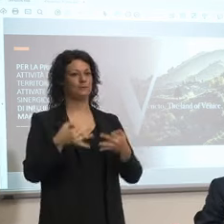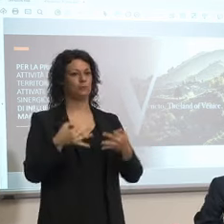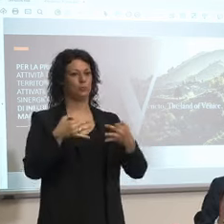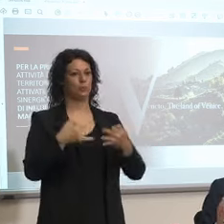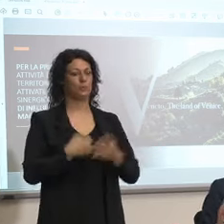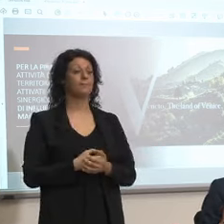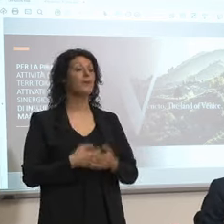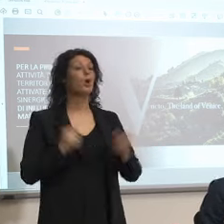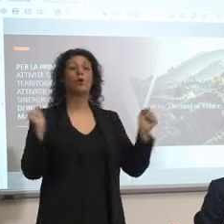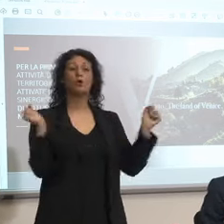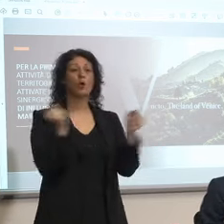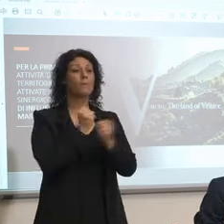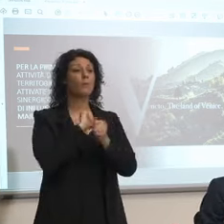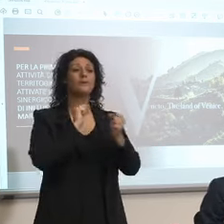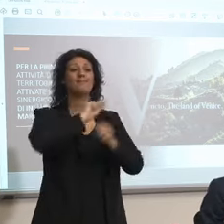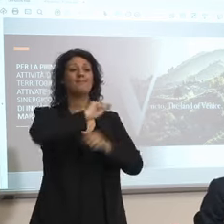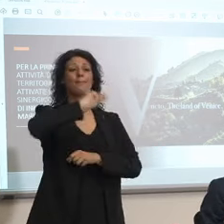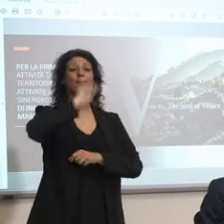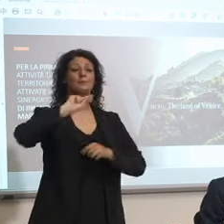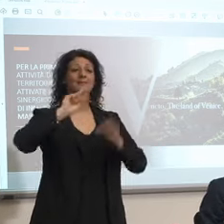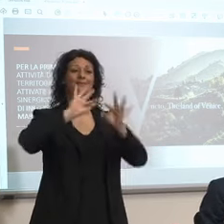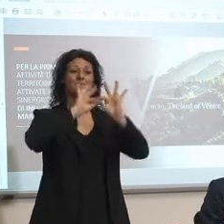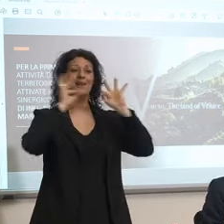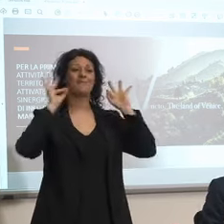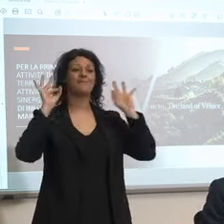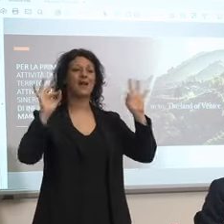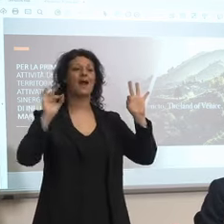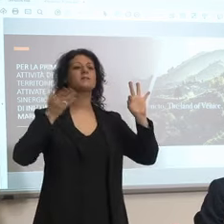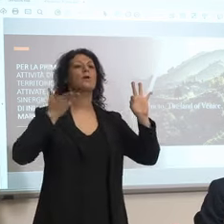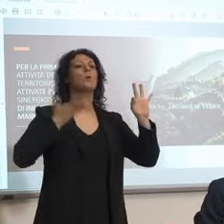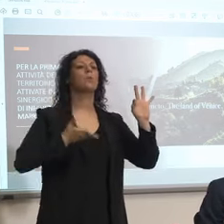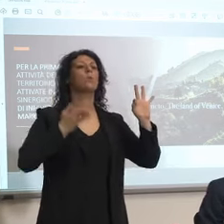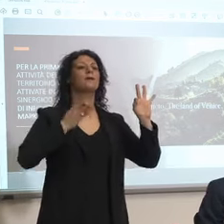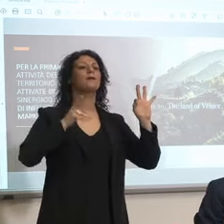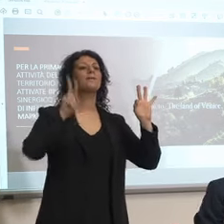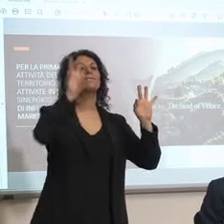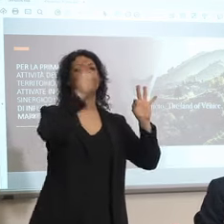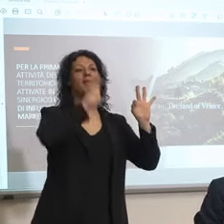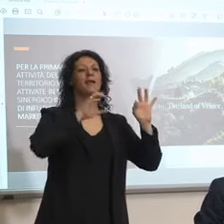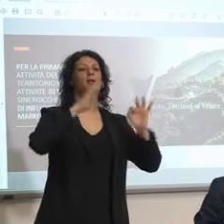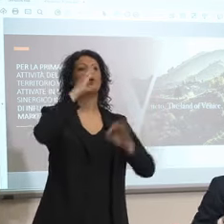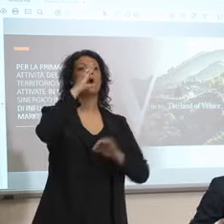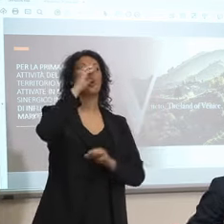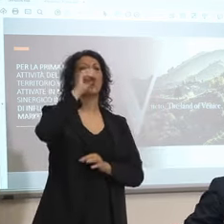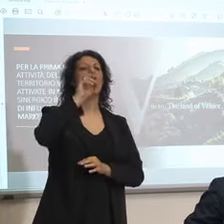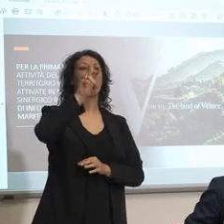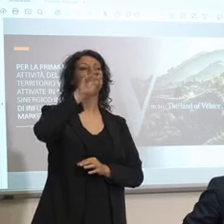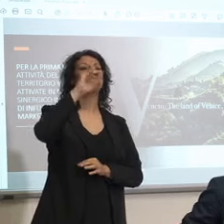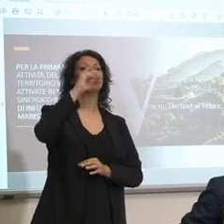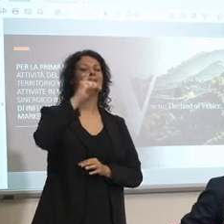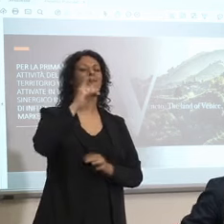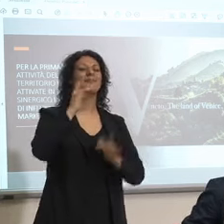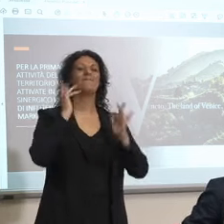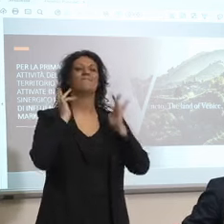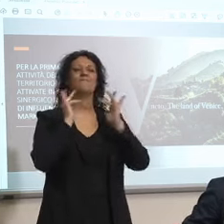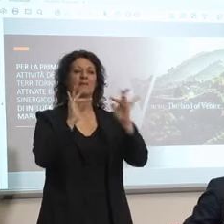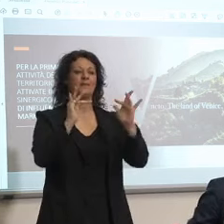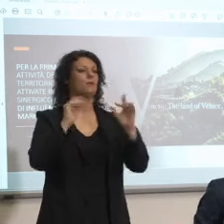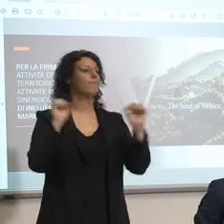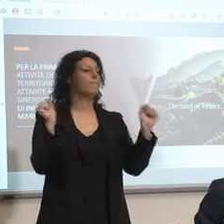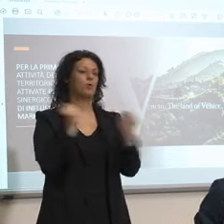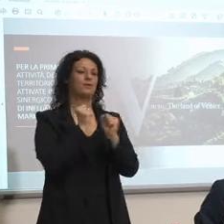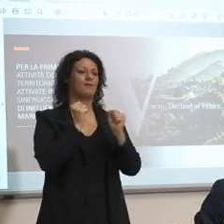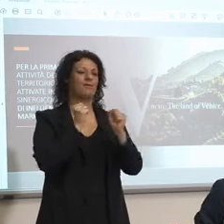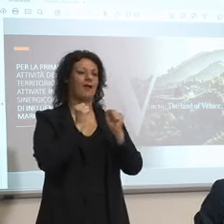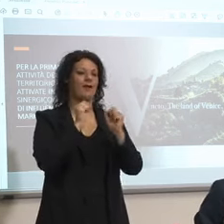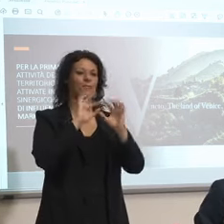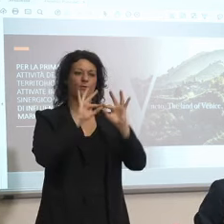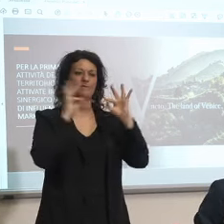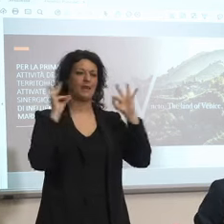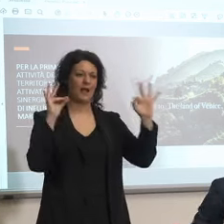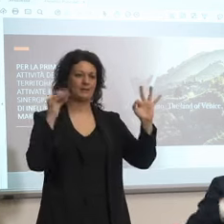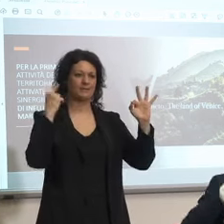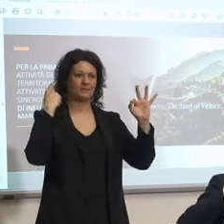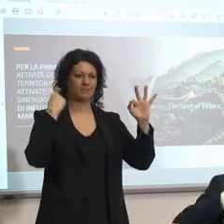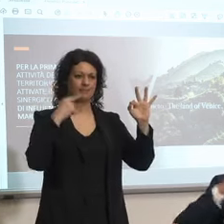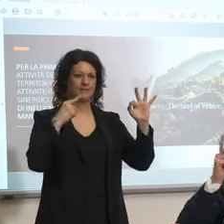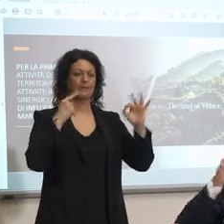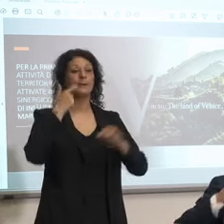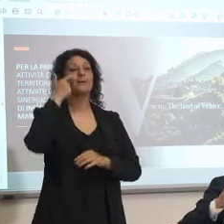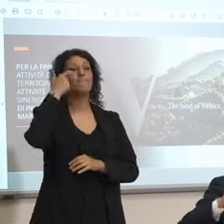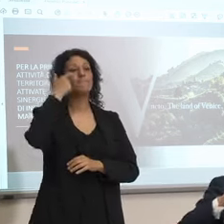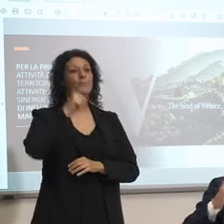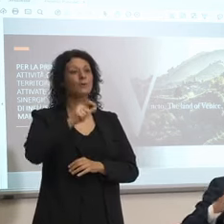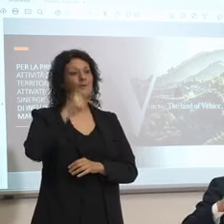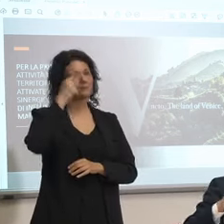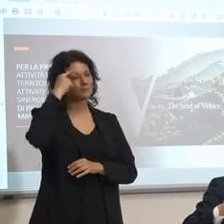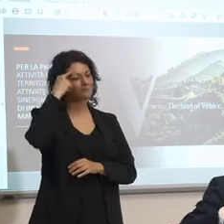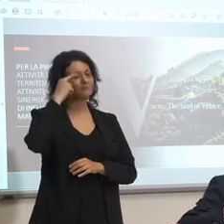Veneto covid free perché rischiavamo di darci la zappo sui piedi teniamo conto che questa è una campagna che non è solo per l'emergenza questa